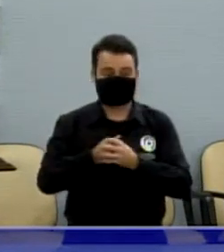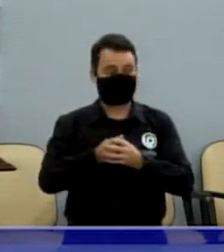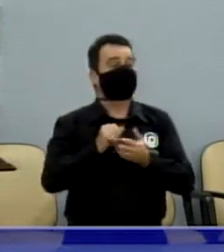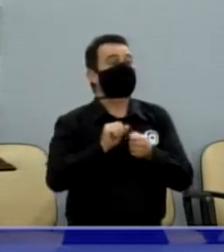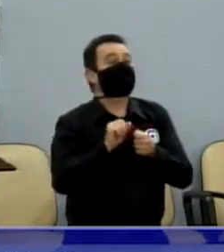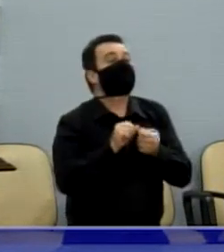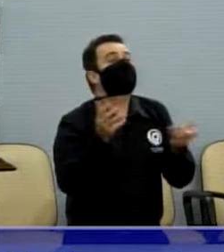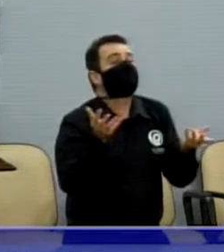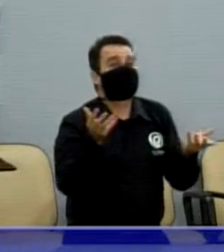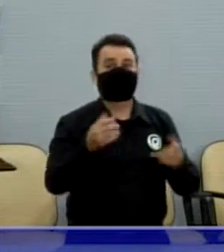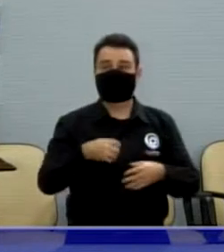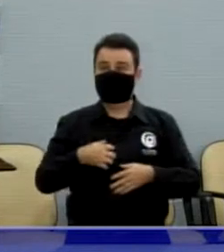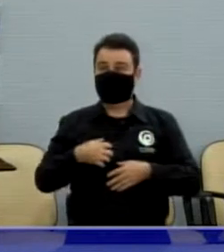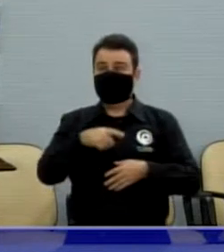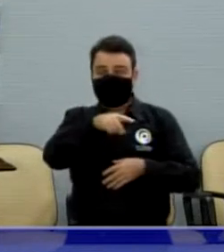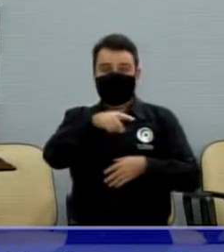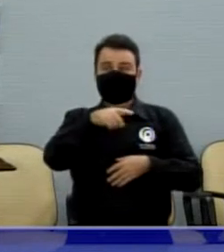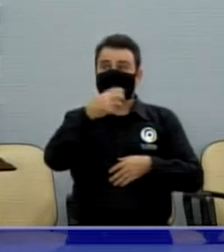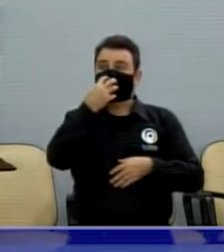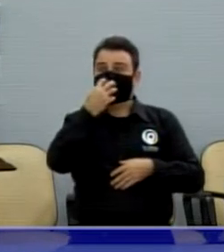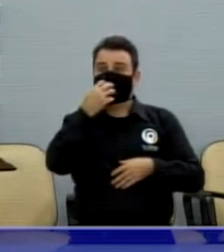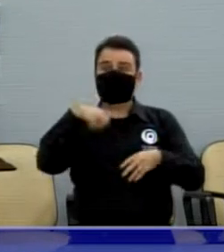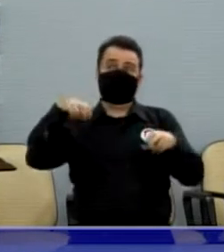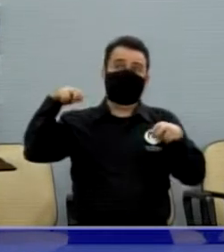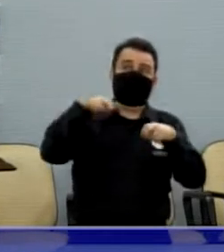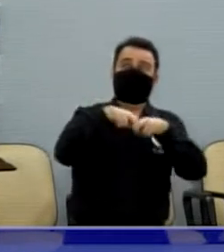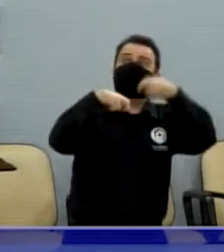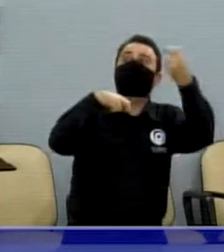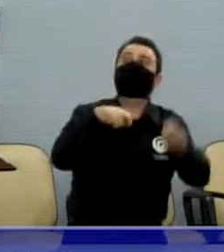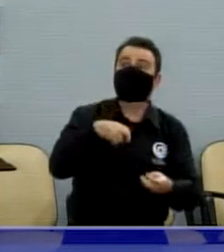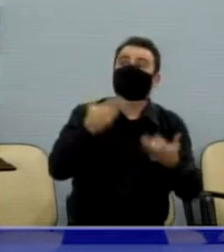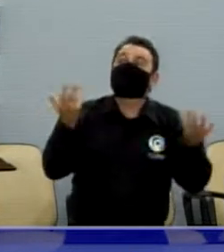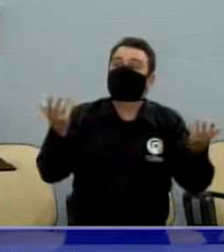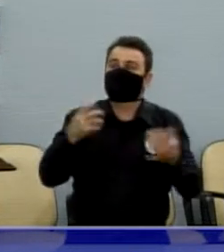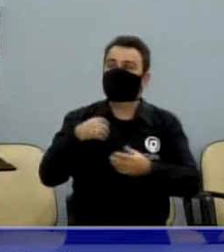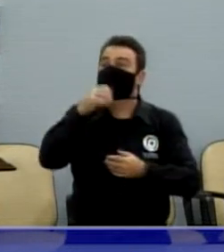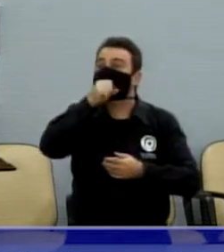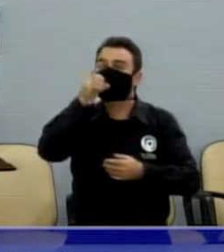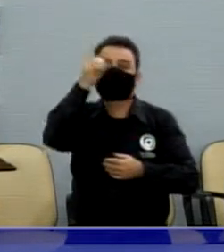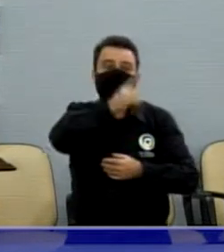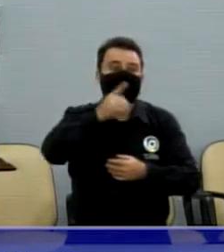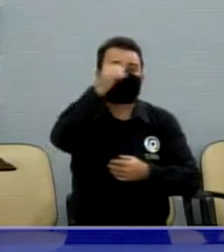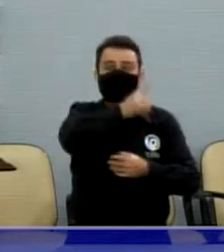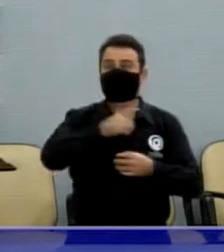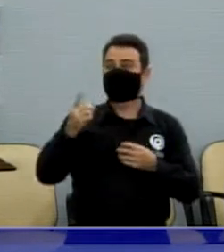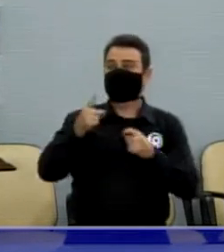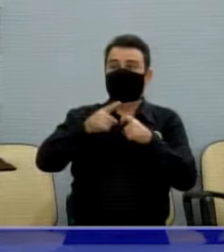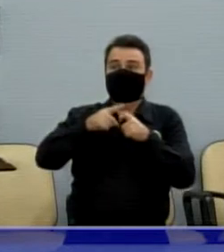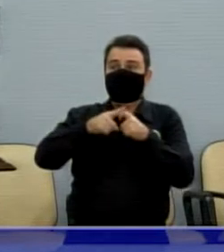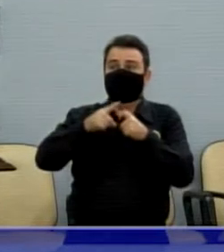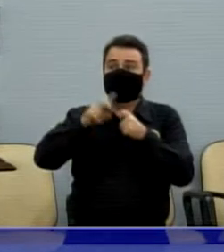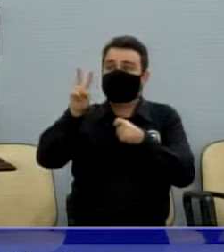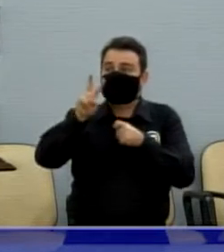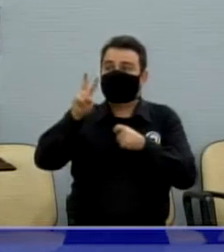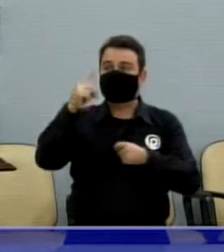faz com os animais atropelados? Fim de semana. Não tem veterinário 24 horas